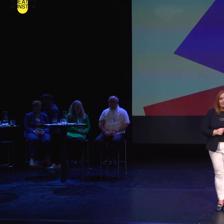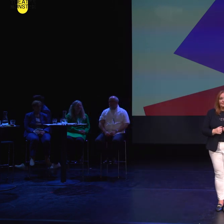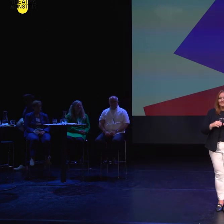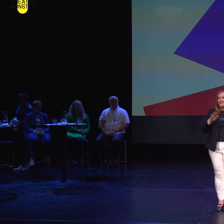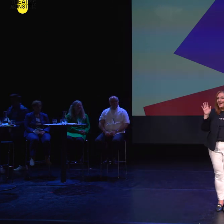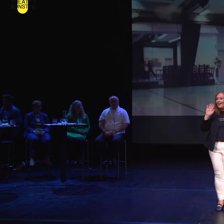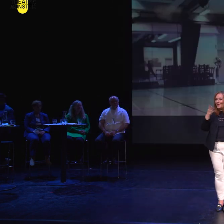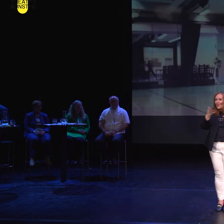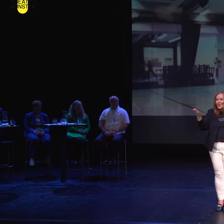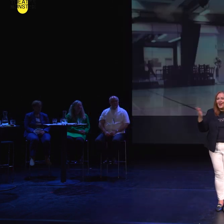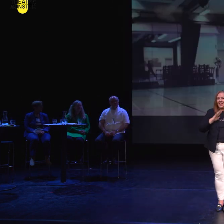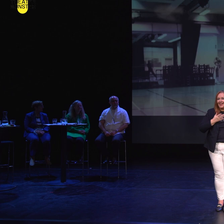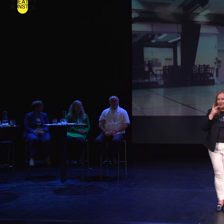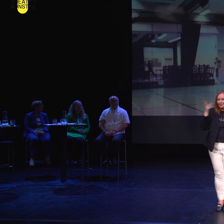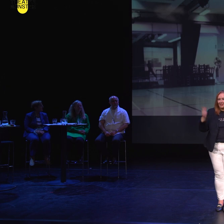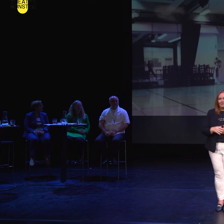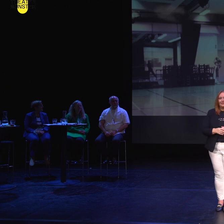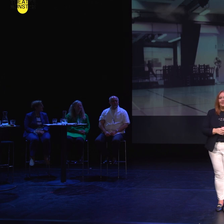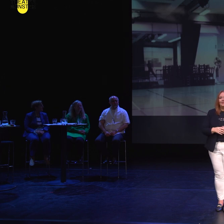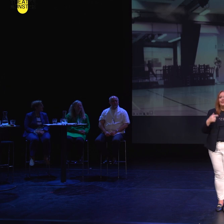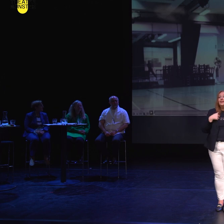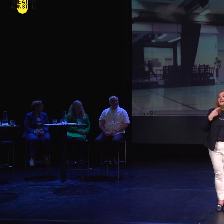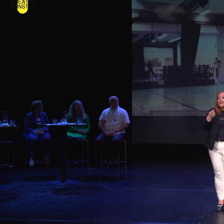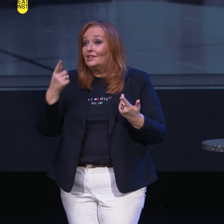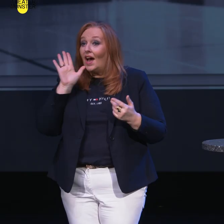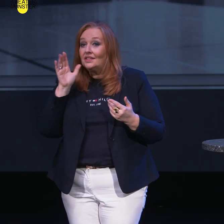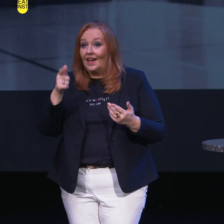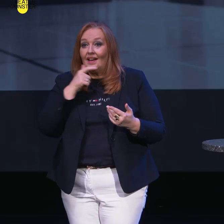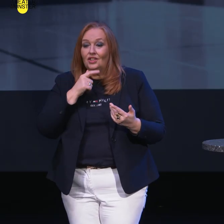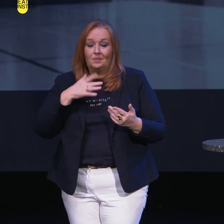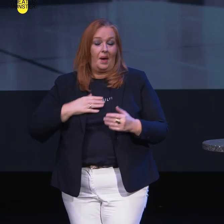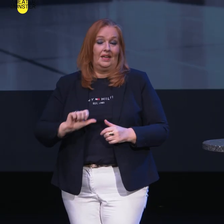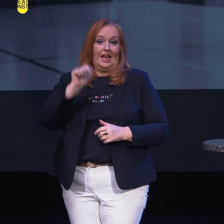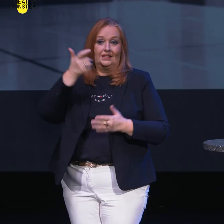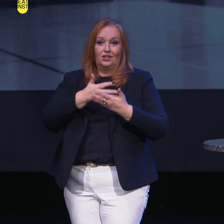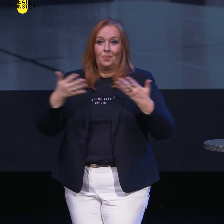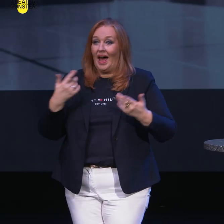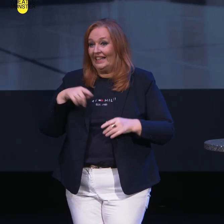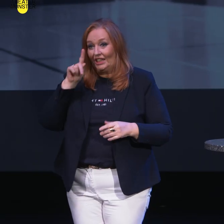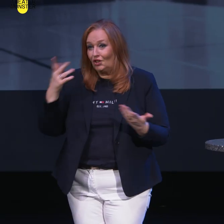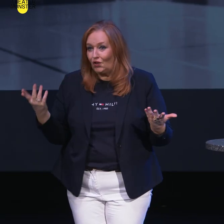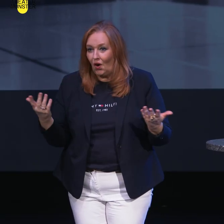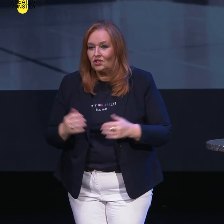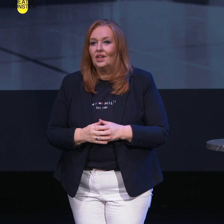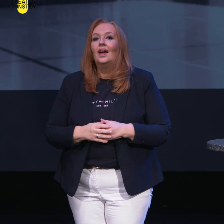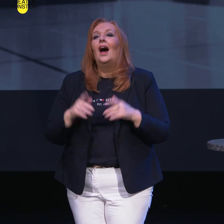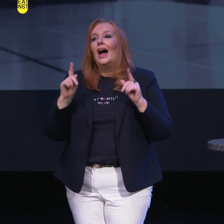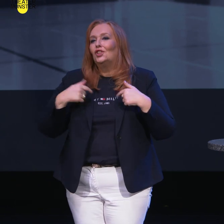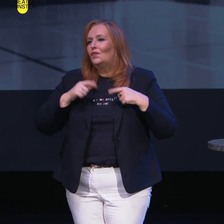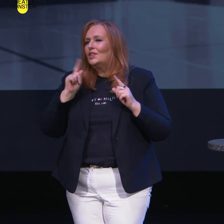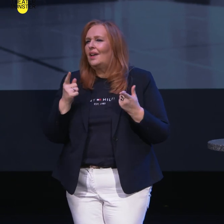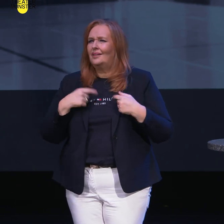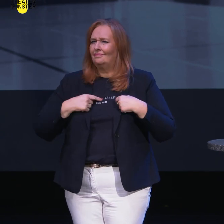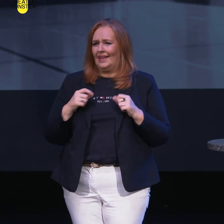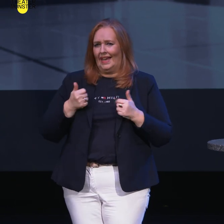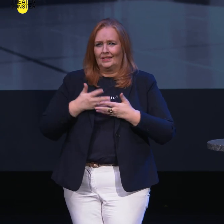Hallo, Damen und Herren. Wie ihr schon gehört habt, Englisch ist meine erste Sprache, nicht Deutsch. Ich würde sogar sagen, meine erste